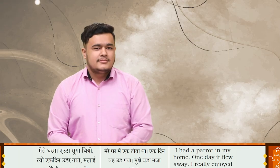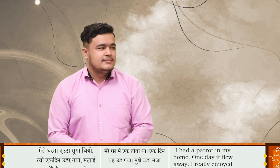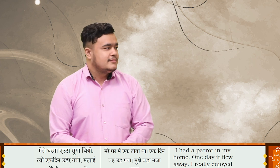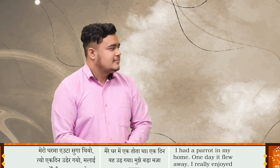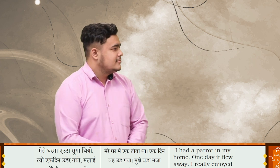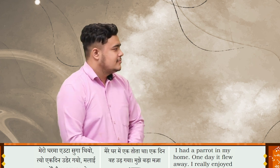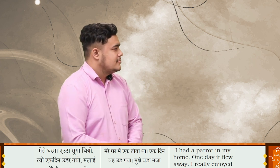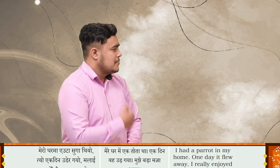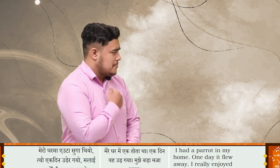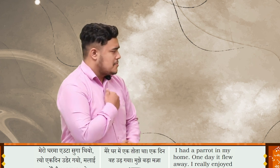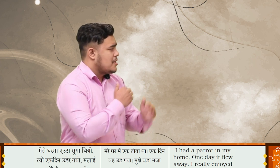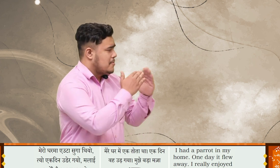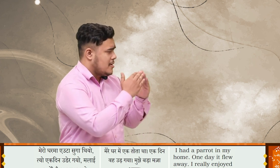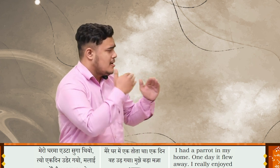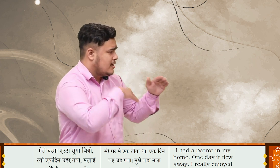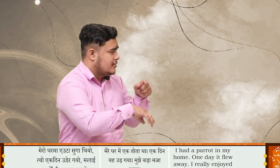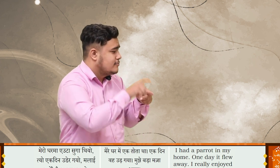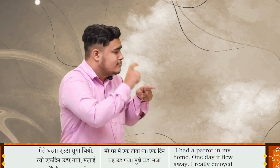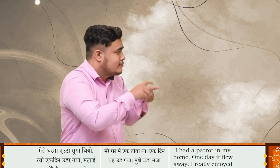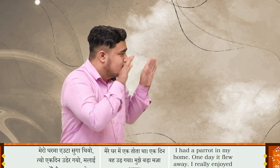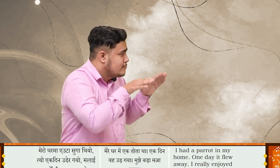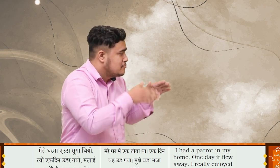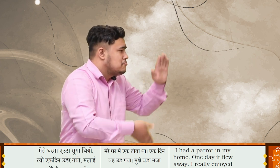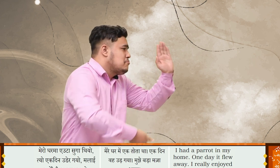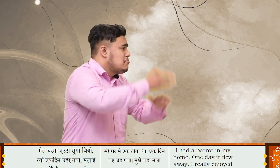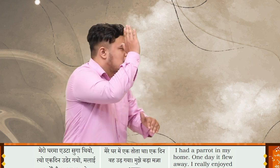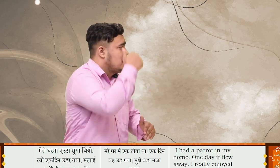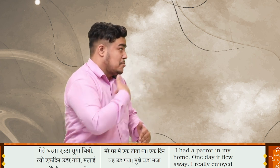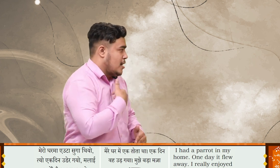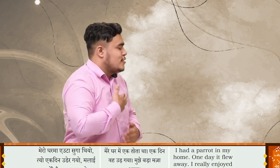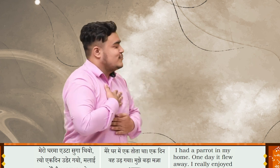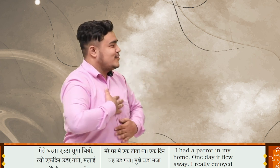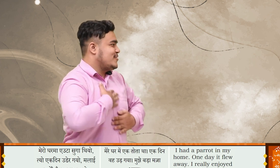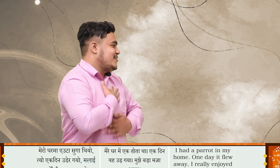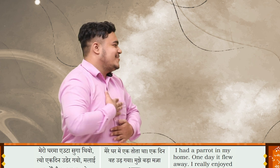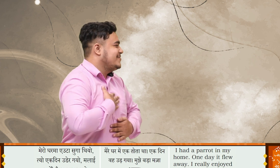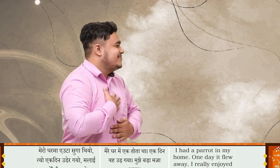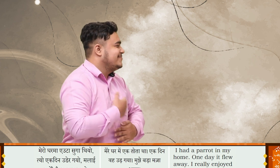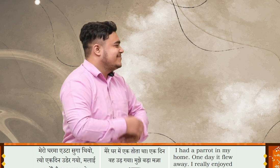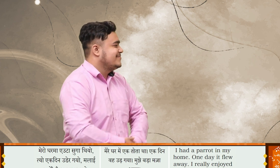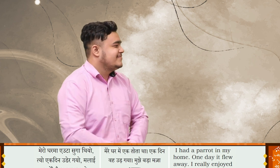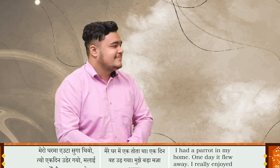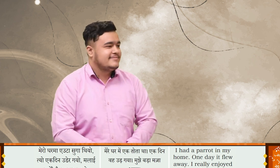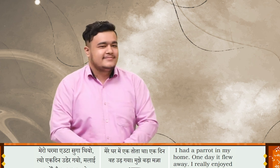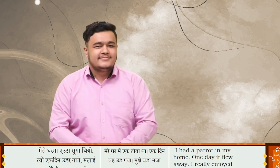मेरो घर मा एवटा सुगा थियो तियो एक दिन उडे रगयो मलाई तो धेरेईने आनंद भयो